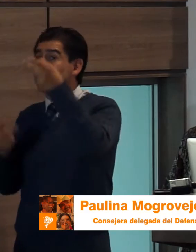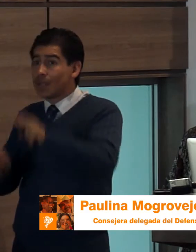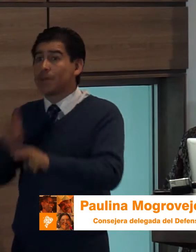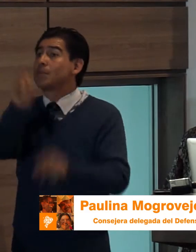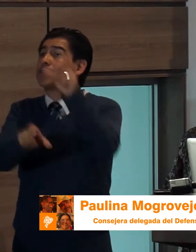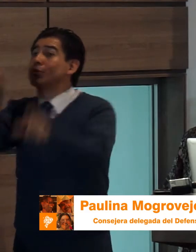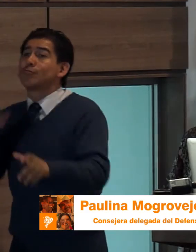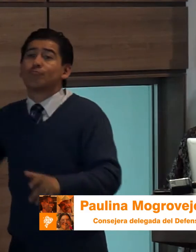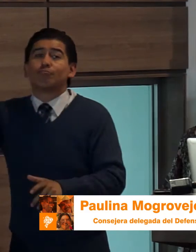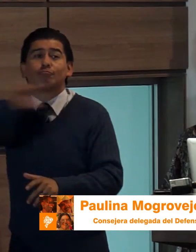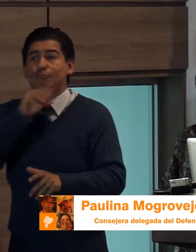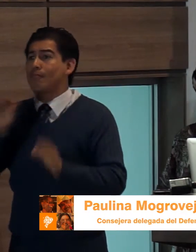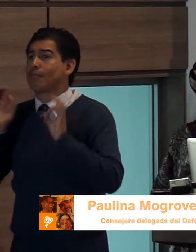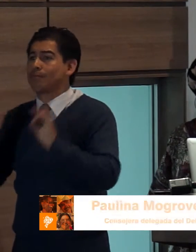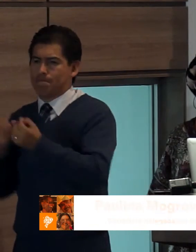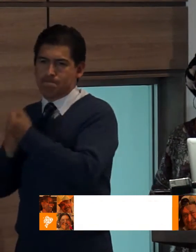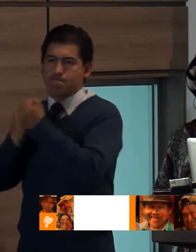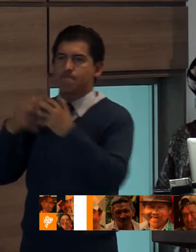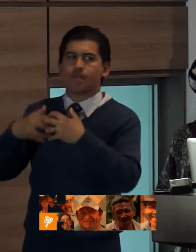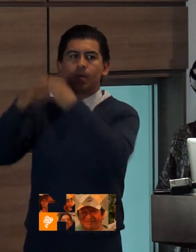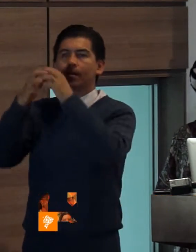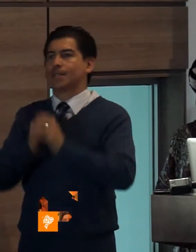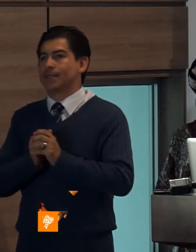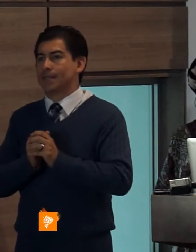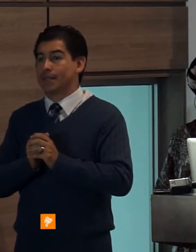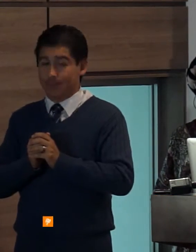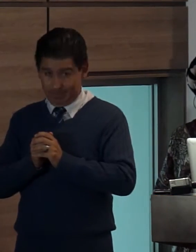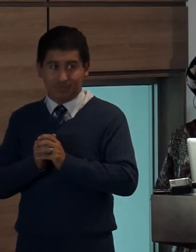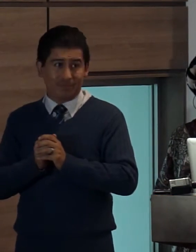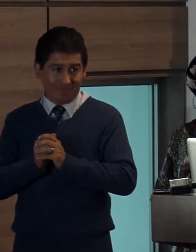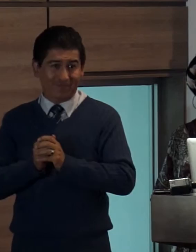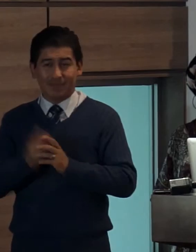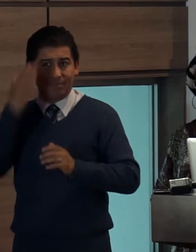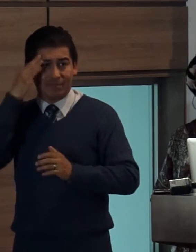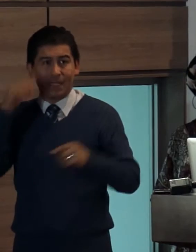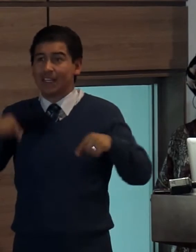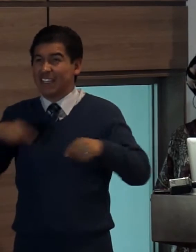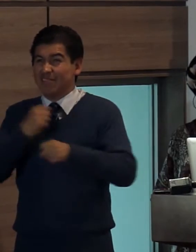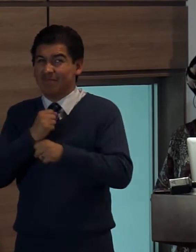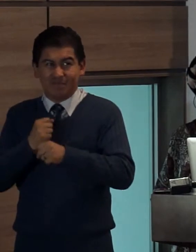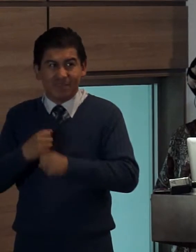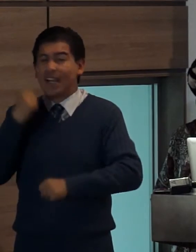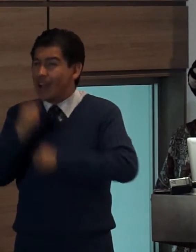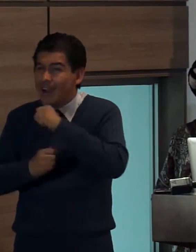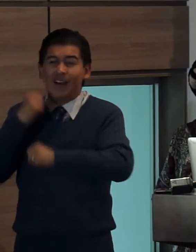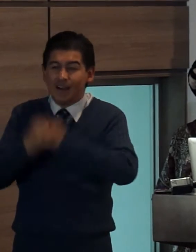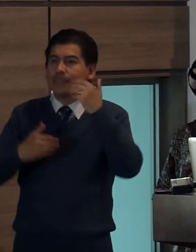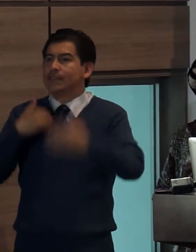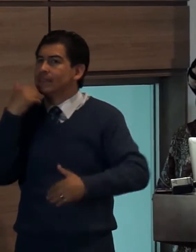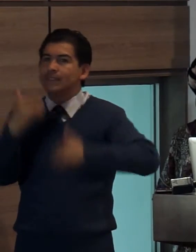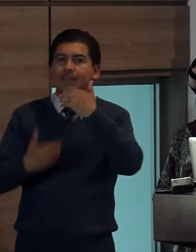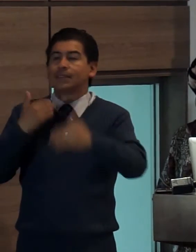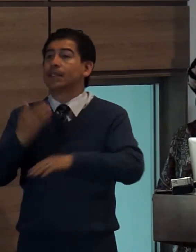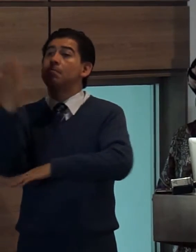le ha dado sentido además esta razón al trabajo que por décadas han venido realizando medios de